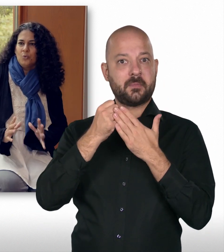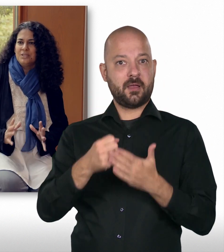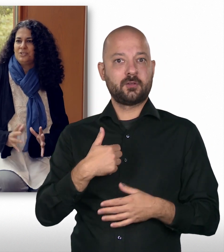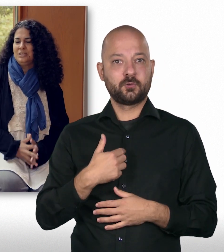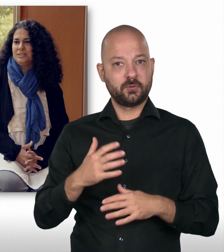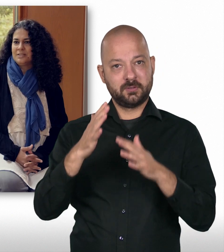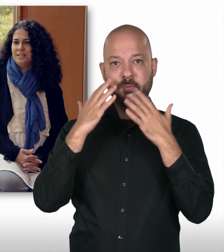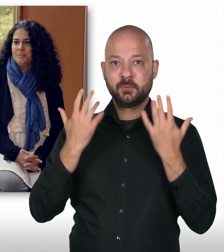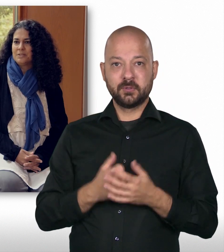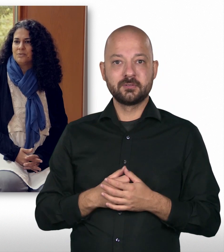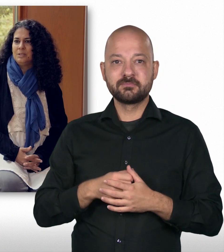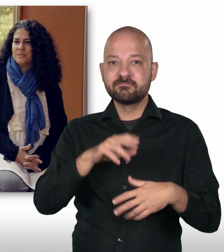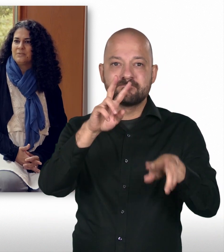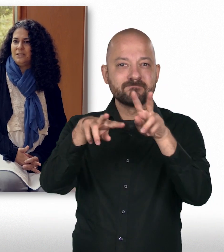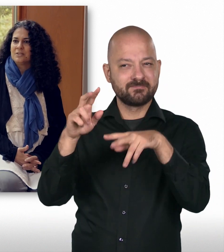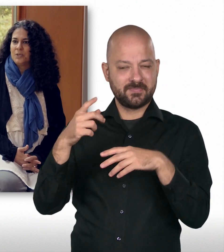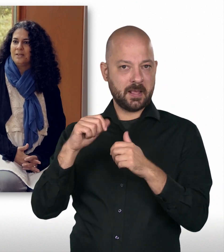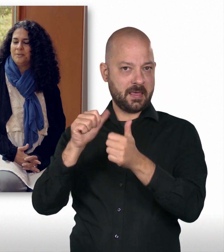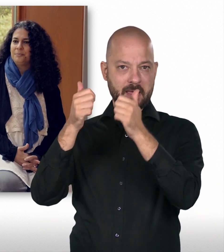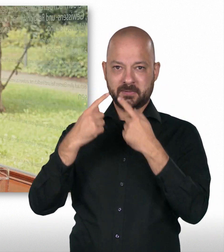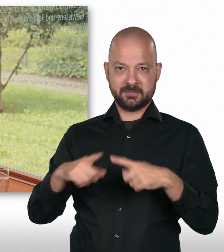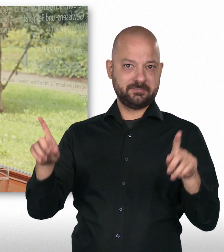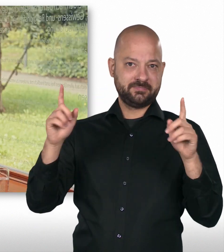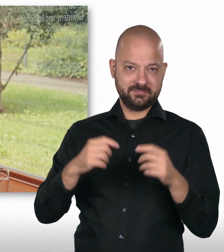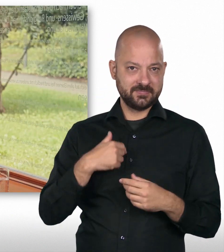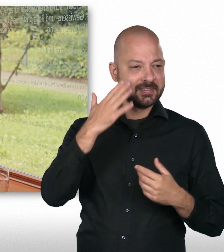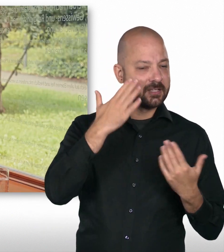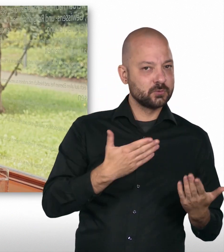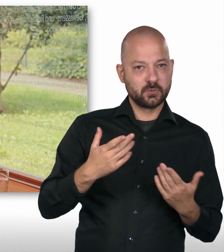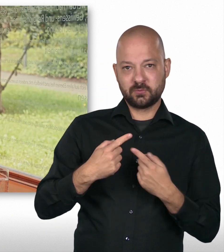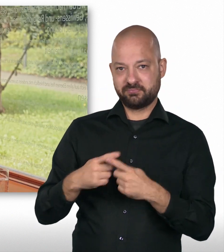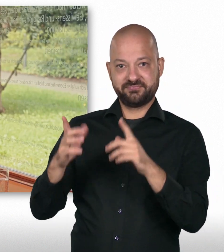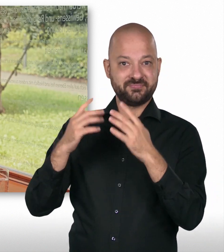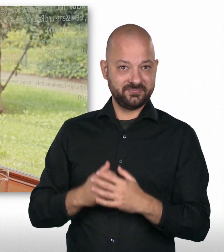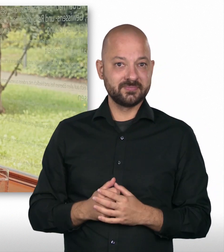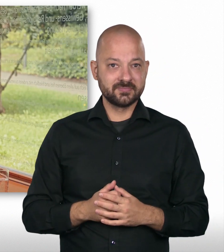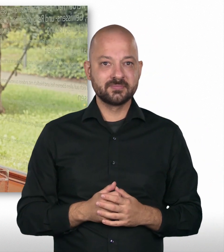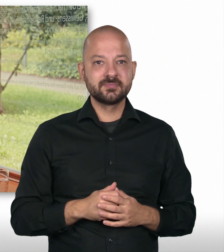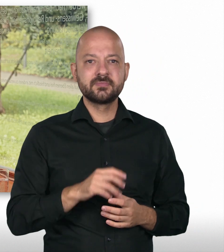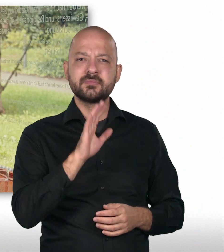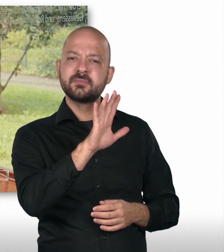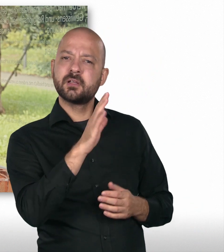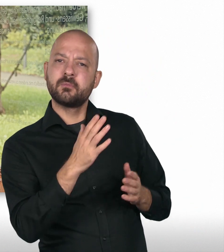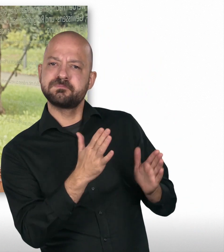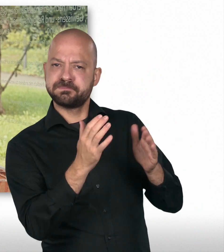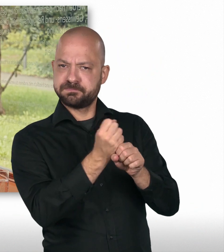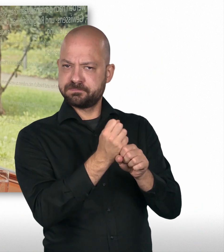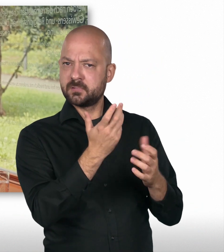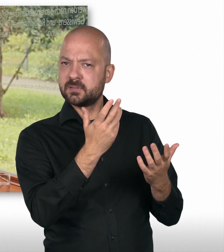unterschiedlich das Leben ist zu dem, was wir hier so kennen. Gibt es irgendeinen Aspekt, wo du sagst, da habe ich riesen Respekt